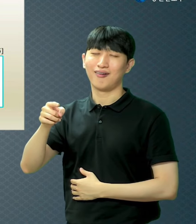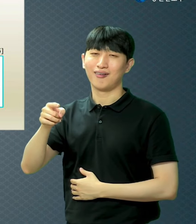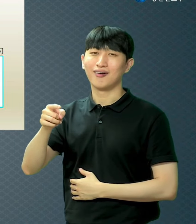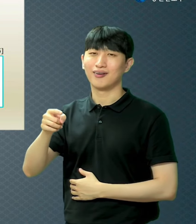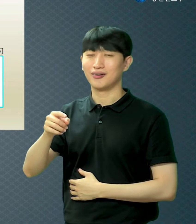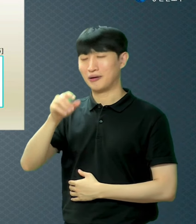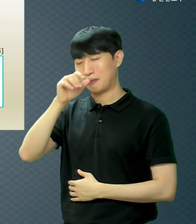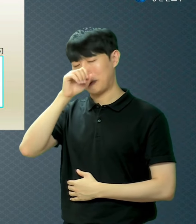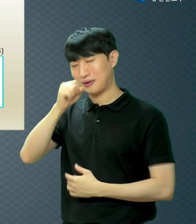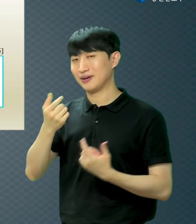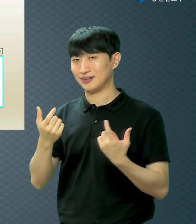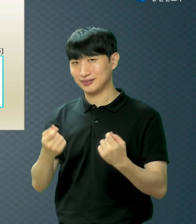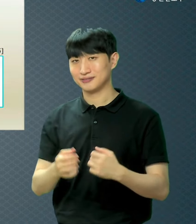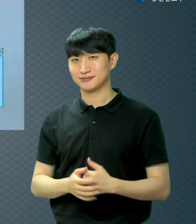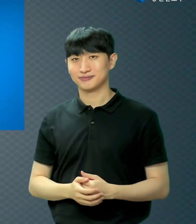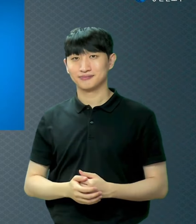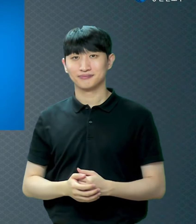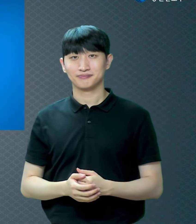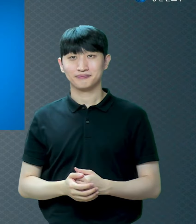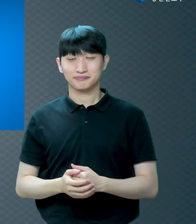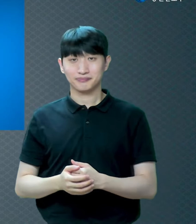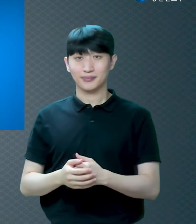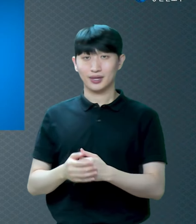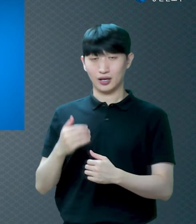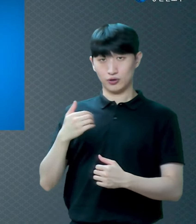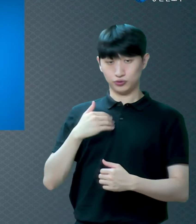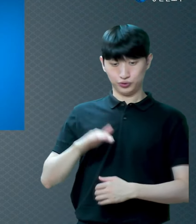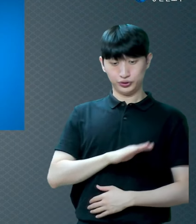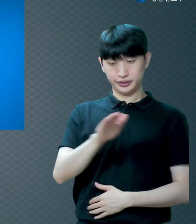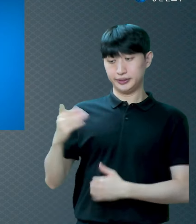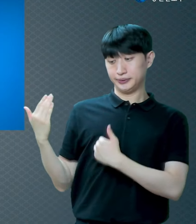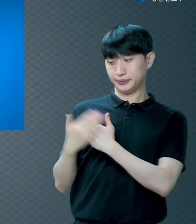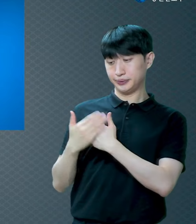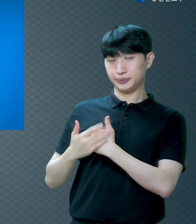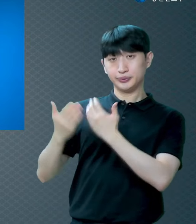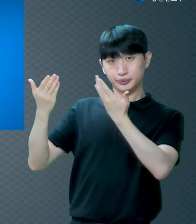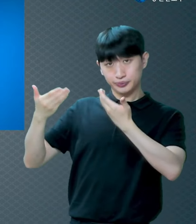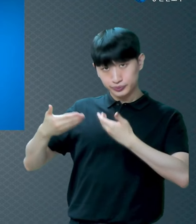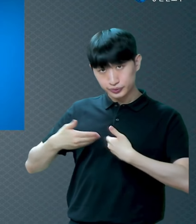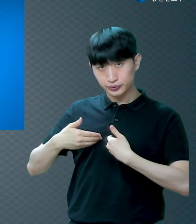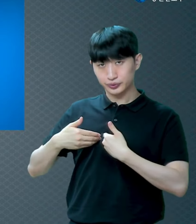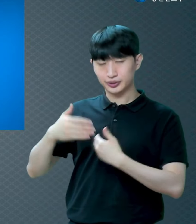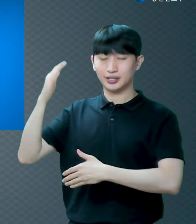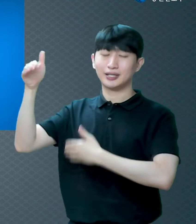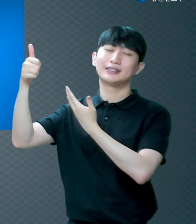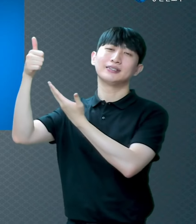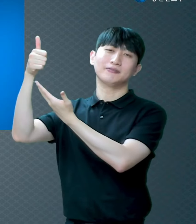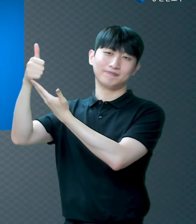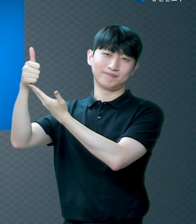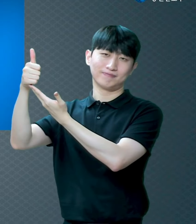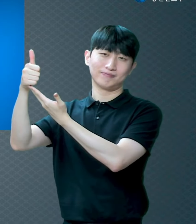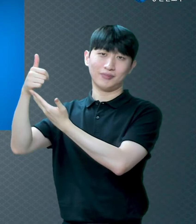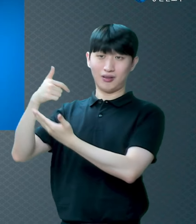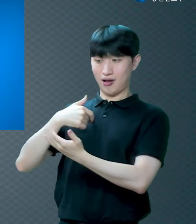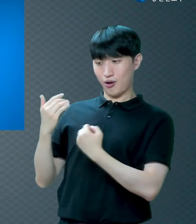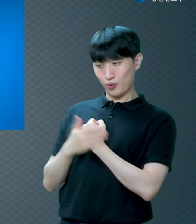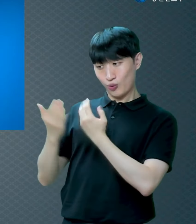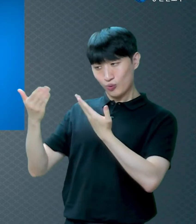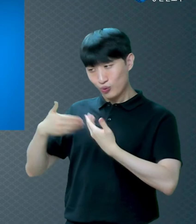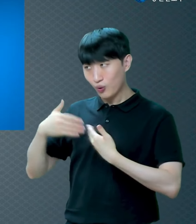너희를 위로하는 자는 나연을 하나님이 위로해 주겠다고 하시는데 놀랍지 않습니까?